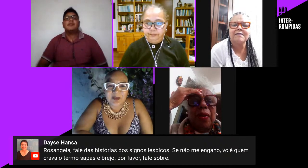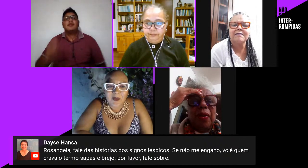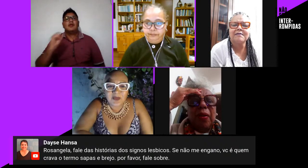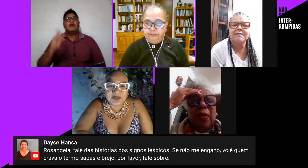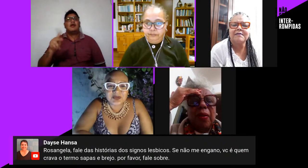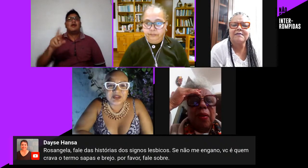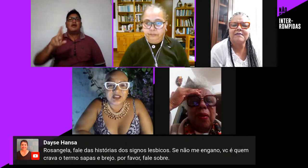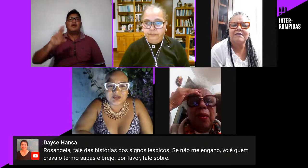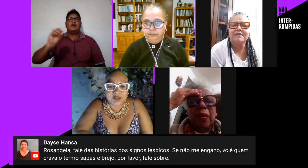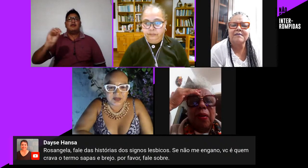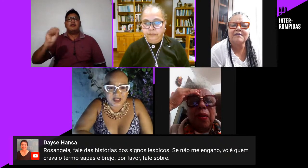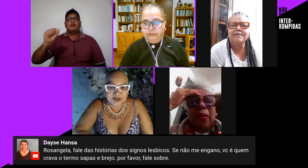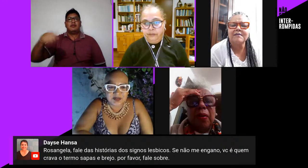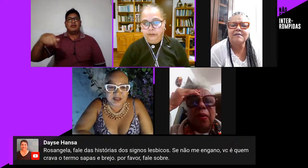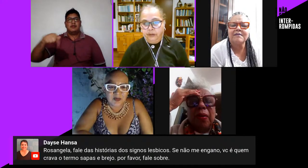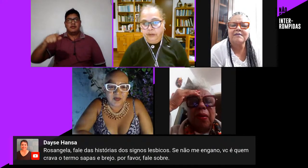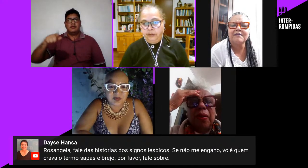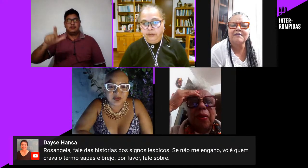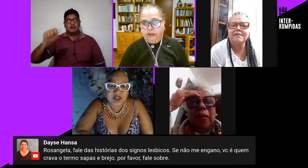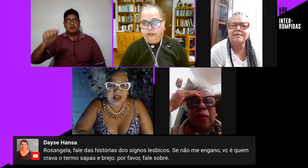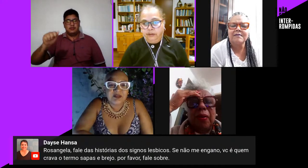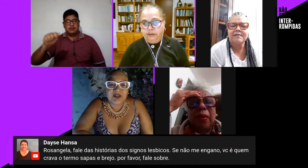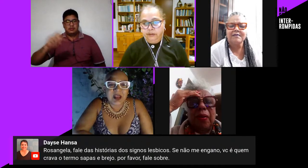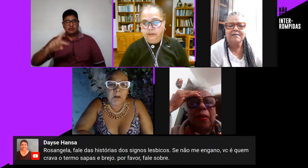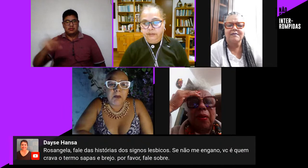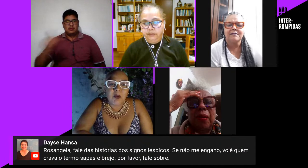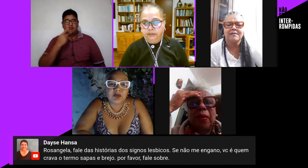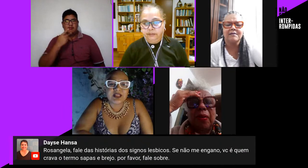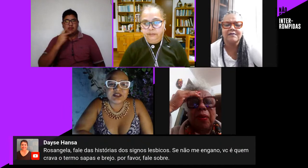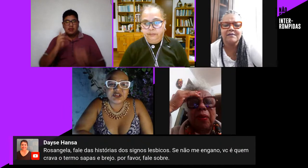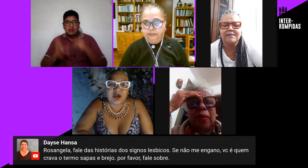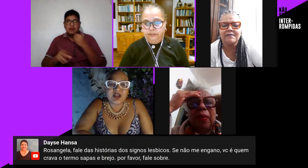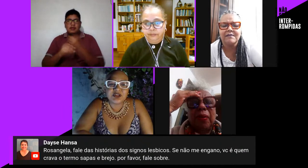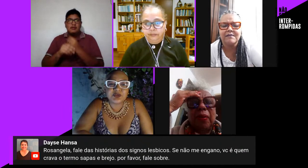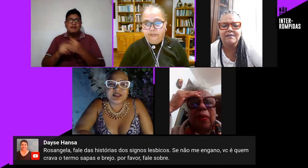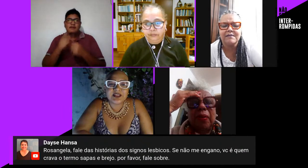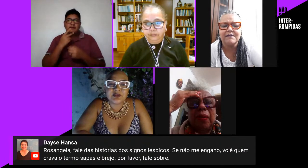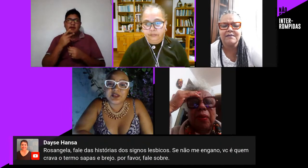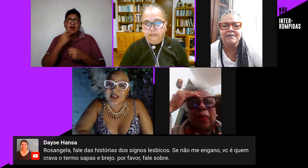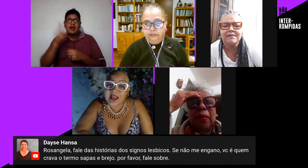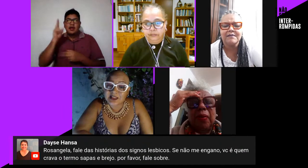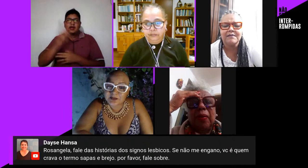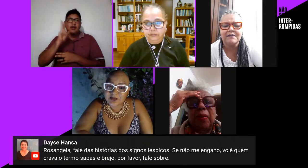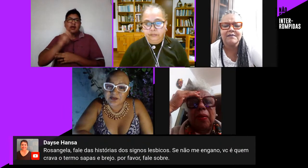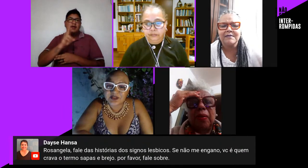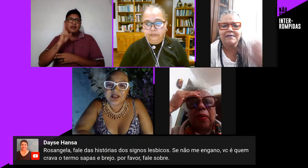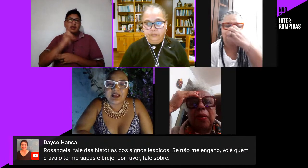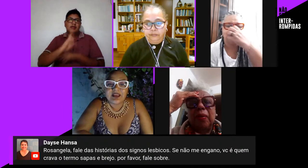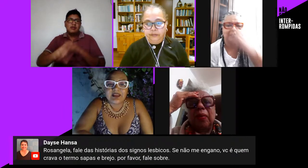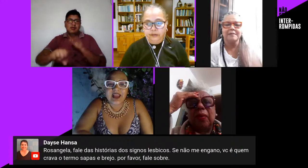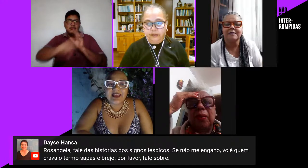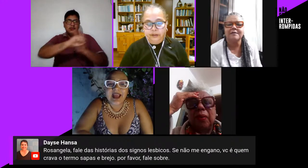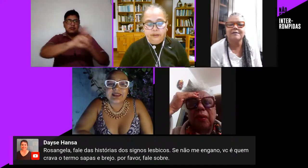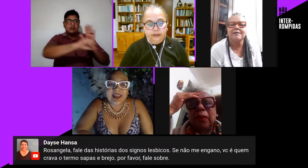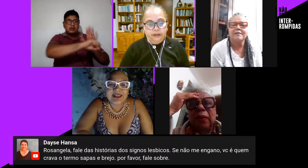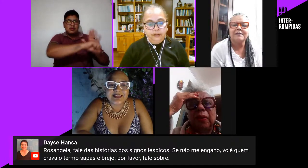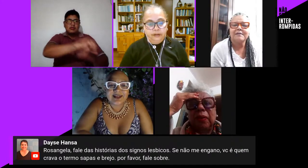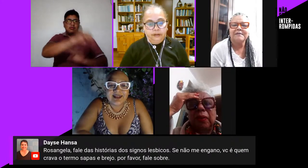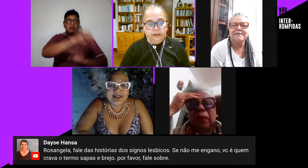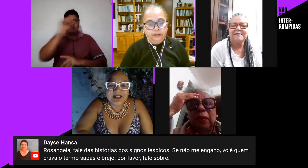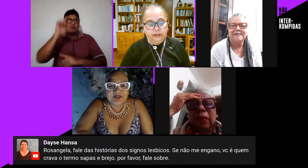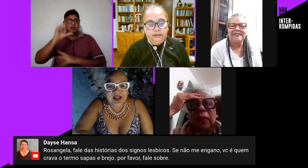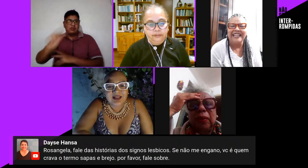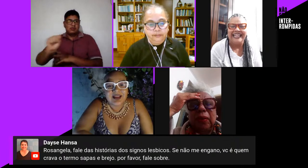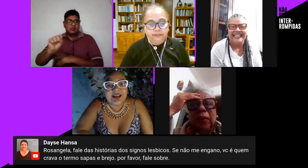coisa dos encontros das dificuldades dos encontros falar um pouco das histórias dos signos lésbicos e aí a